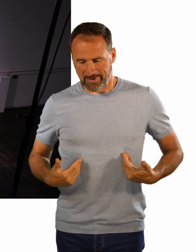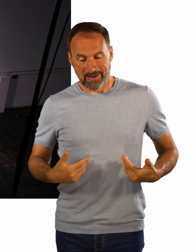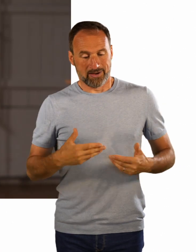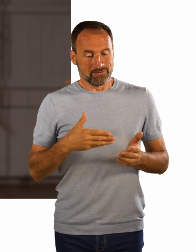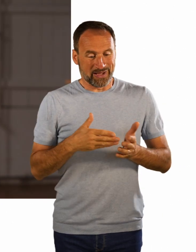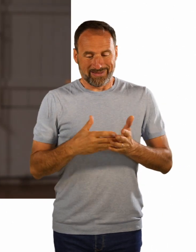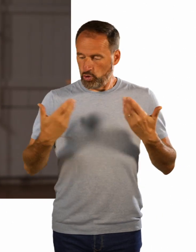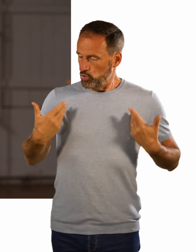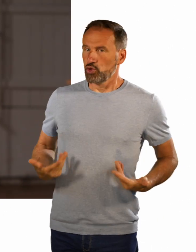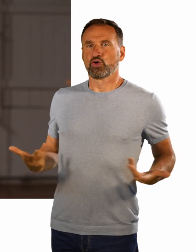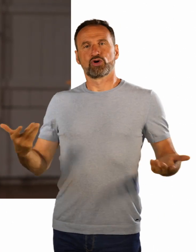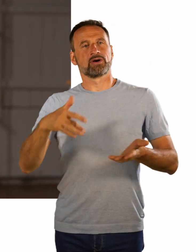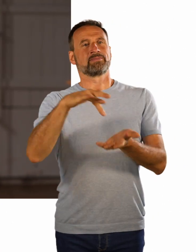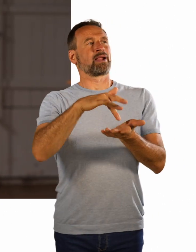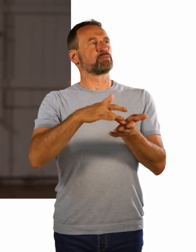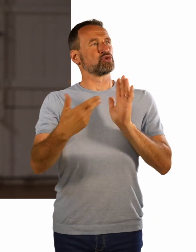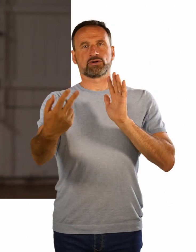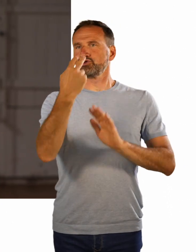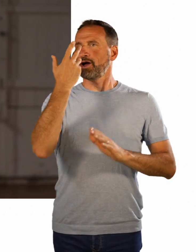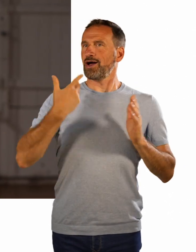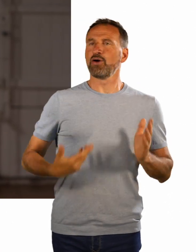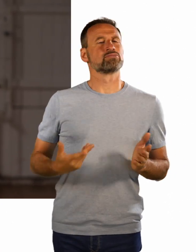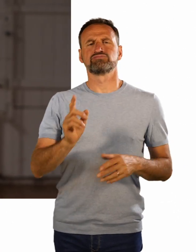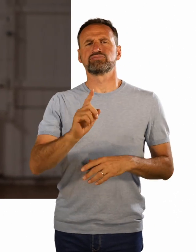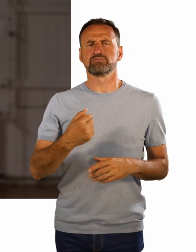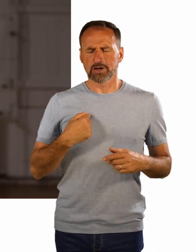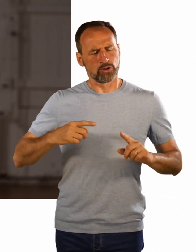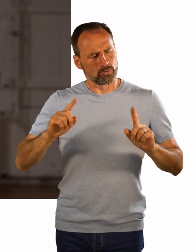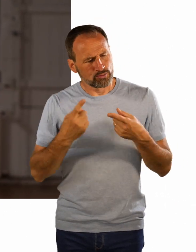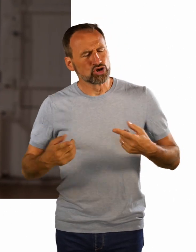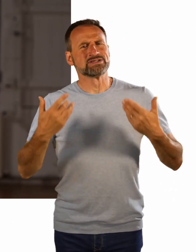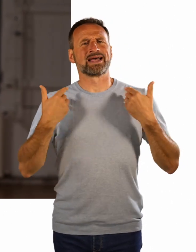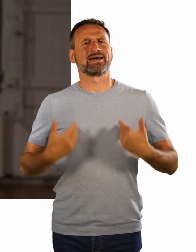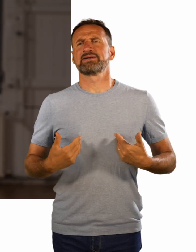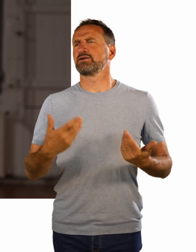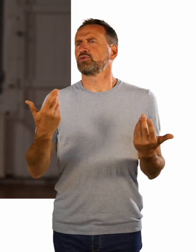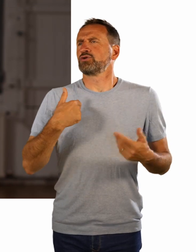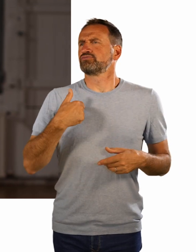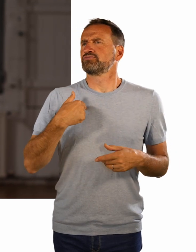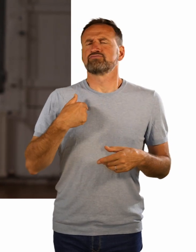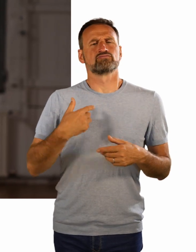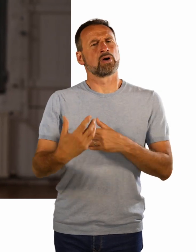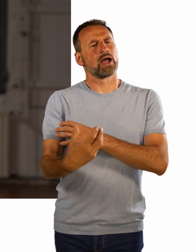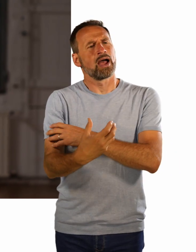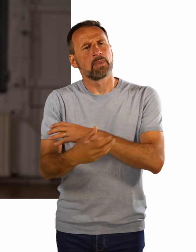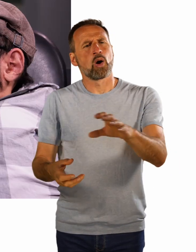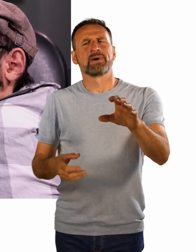mich als Musikerin und vielleicht auch Empowerment für andere Menschen. Dass du das machst, finde ich sehr